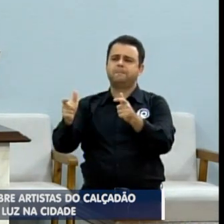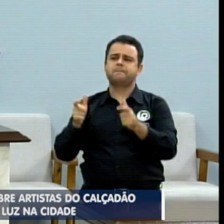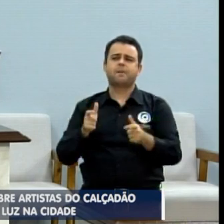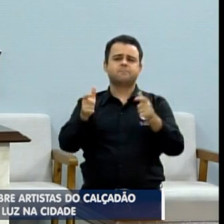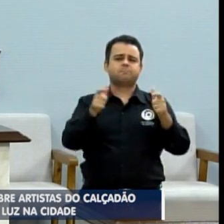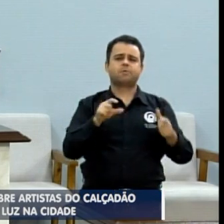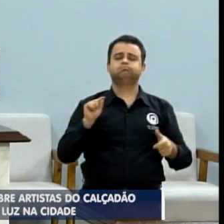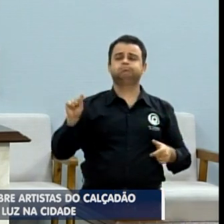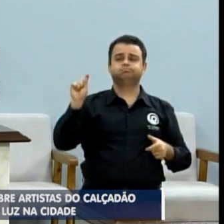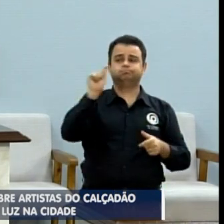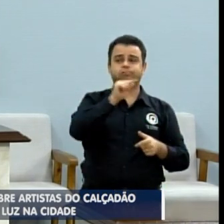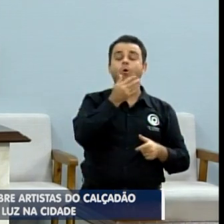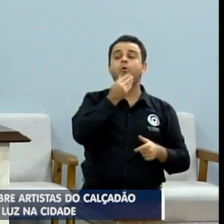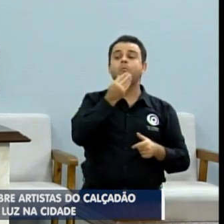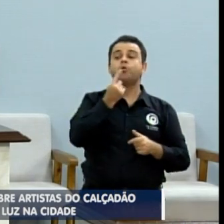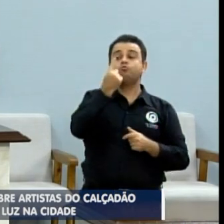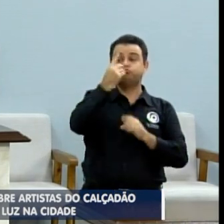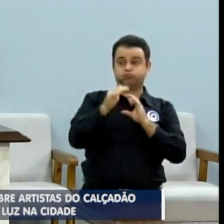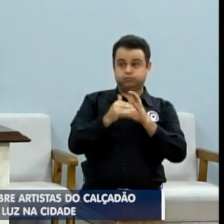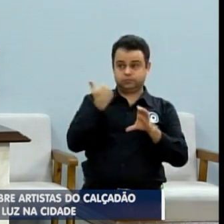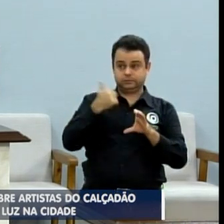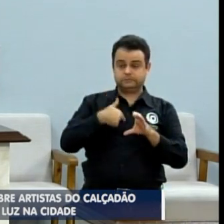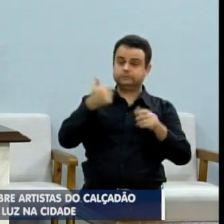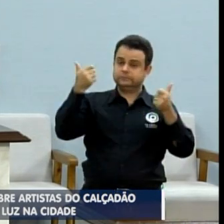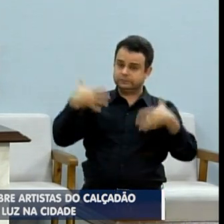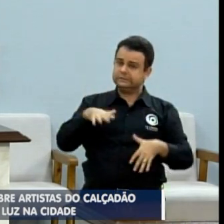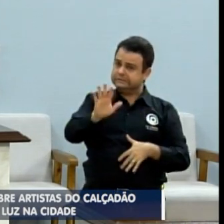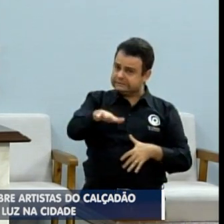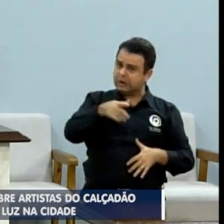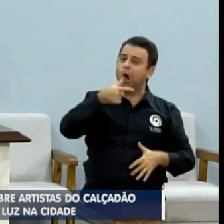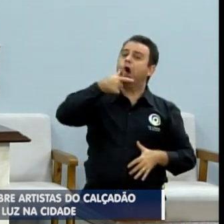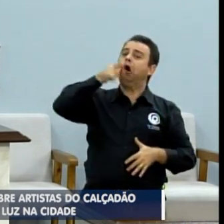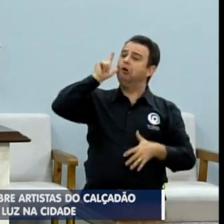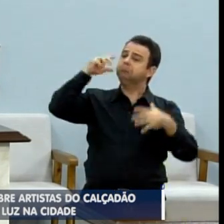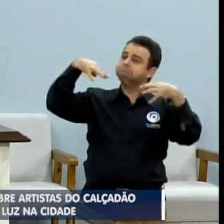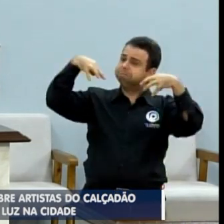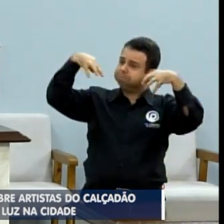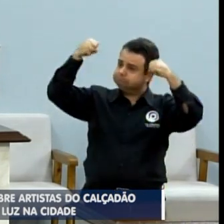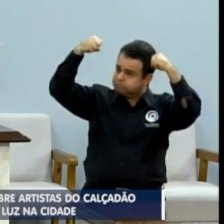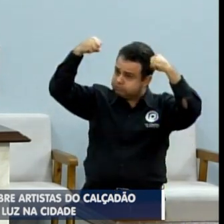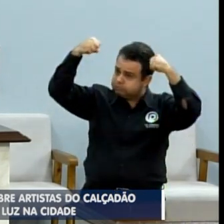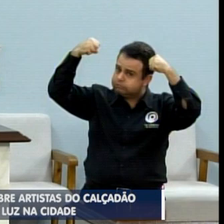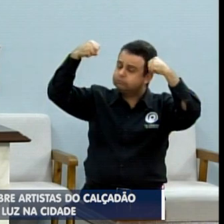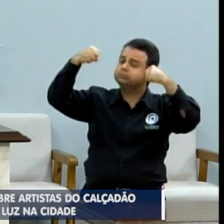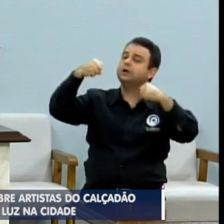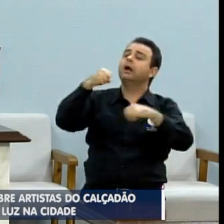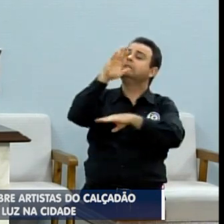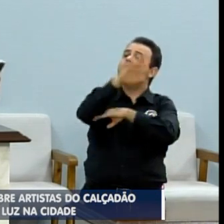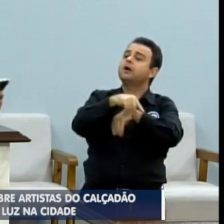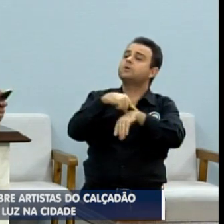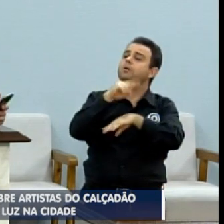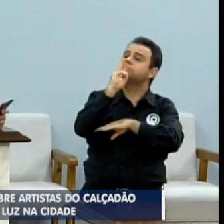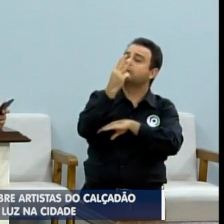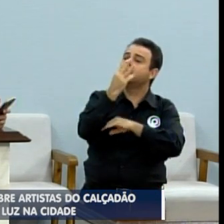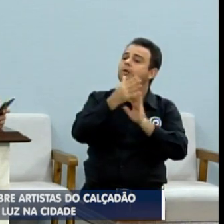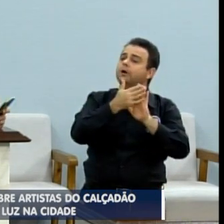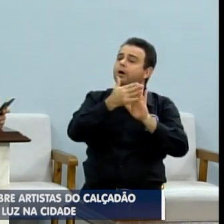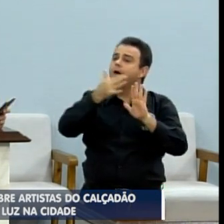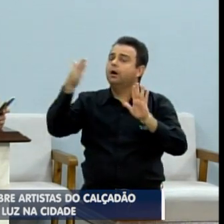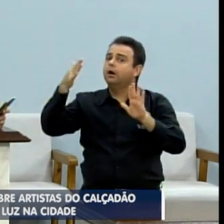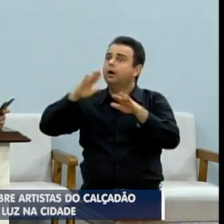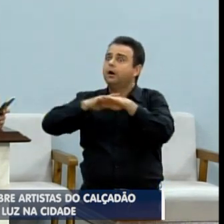munícipe falou o seguinte, ficam sem energia. Ontem mesmo a energia foi interrompida às 15 horas, voltou às 20.